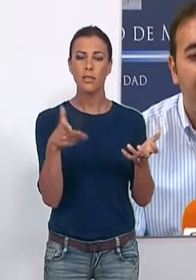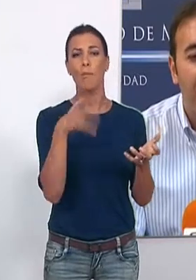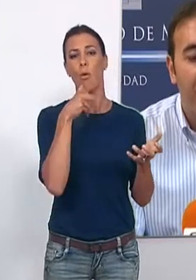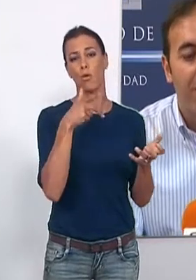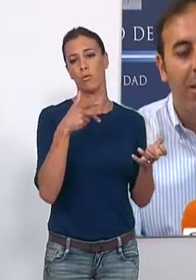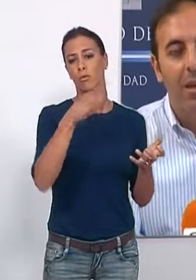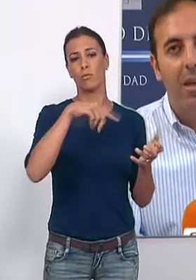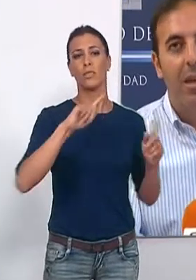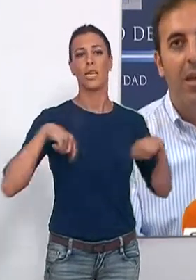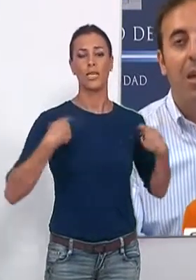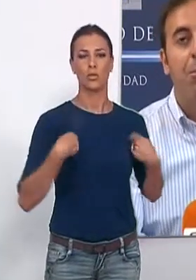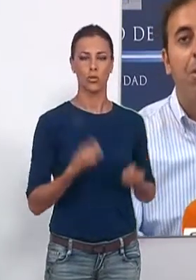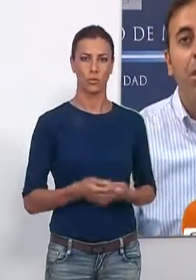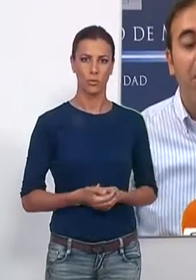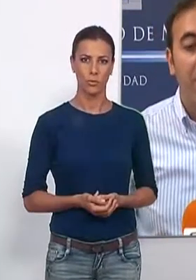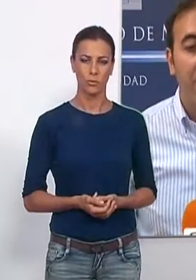concepto de gastos.